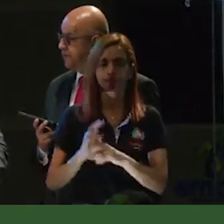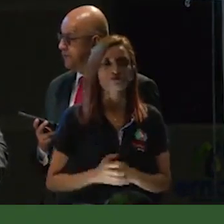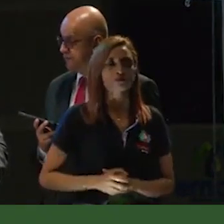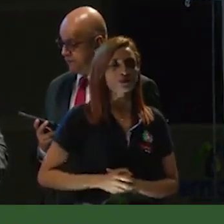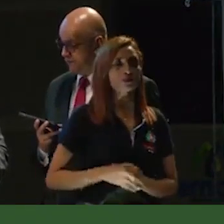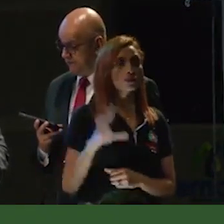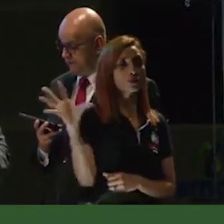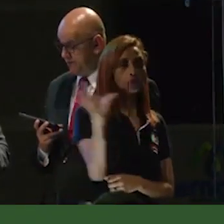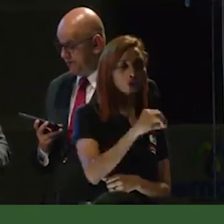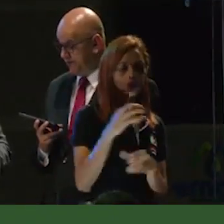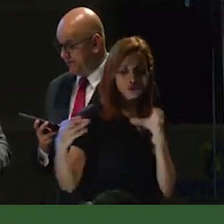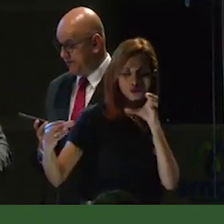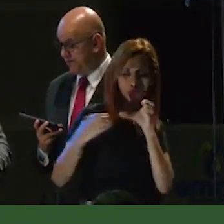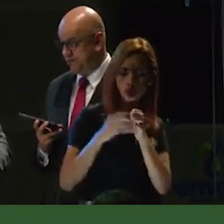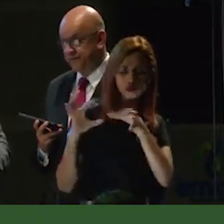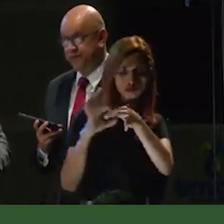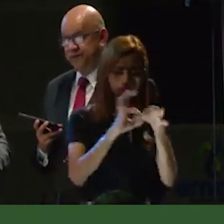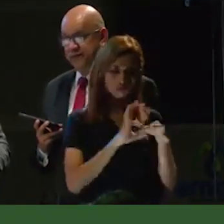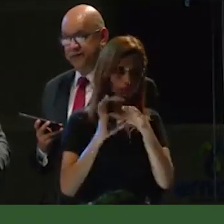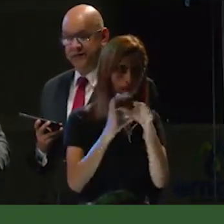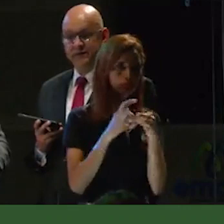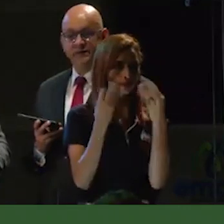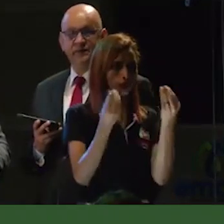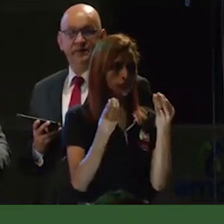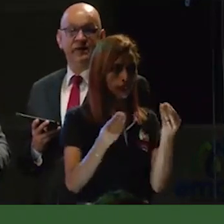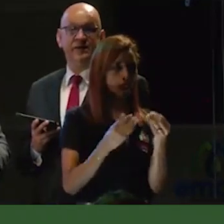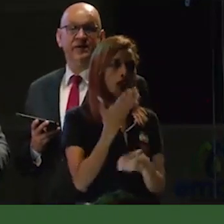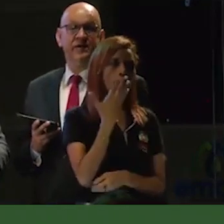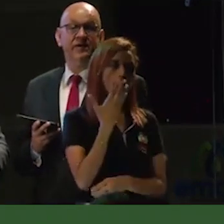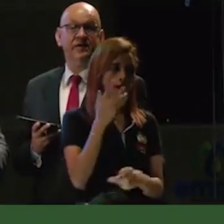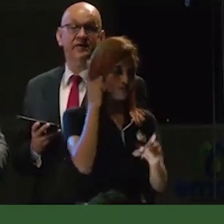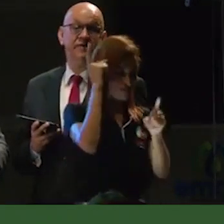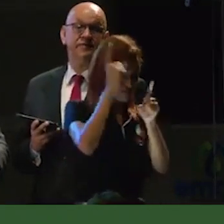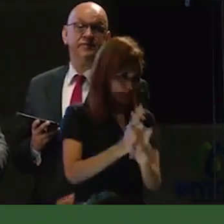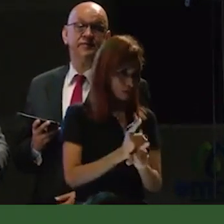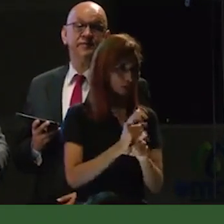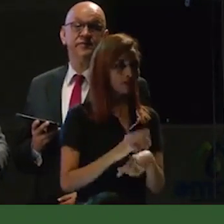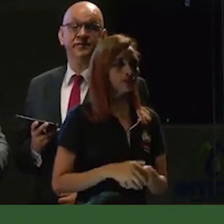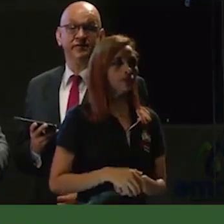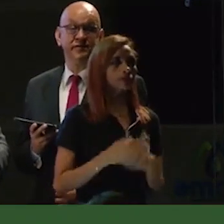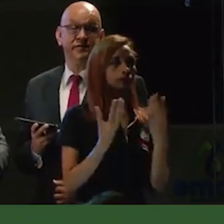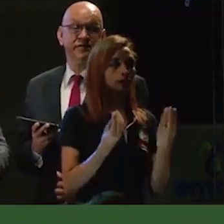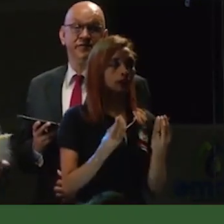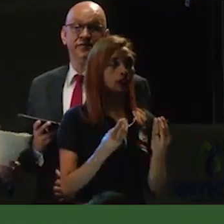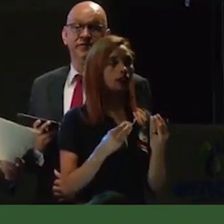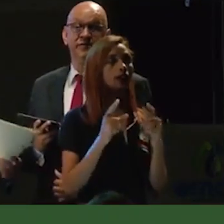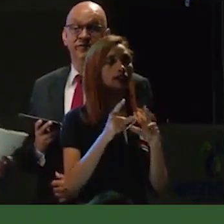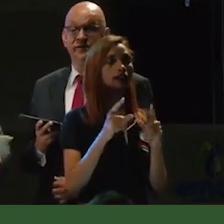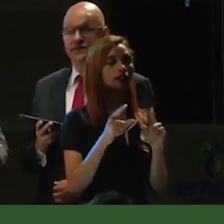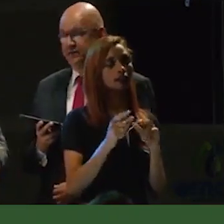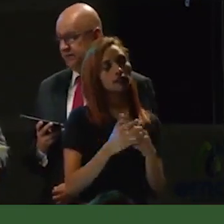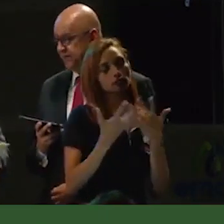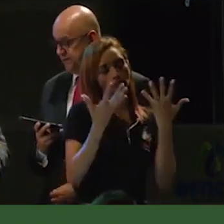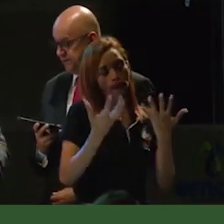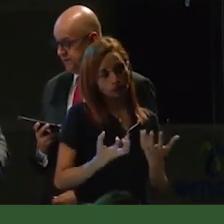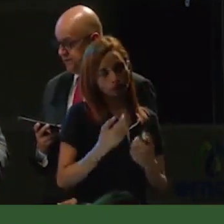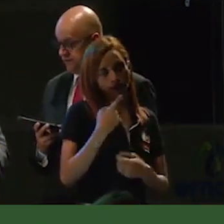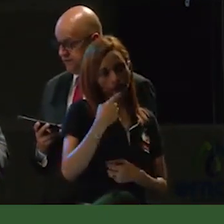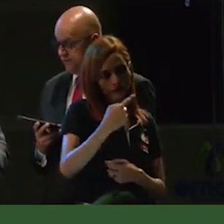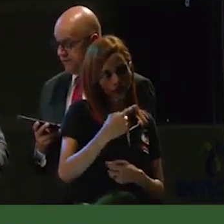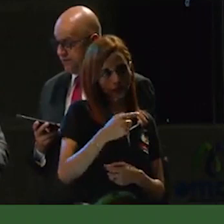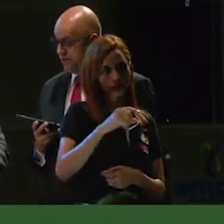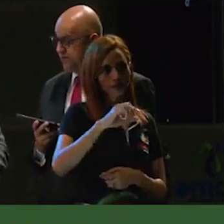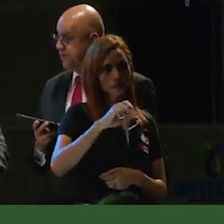Somos todo un equipo unidos por responderle y cumplirle a Calarcá. Guiados por la frase del célebre de Henry Ford,